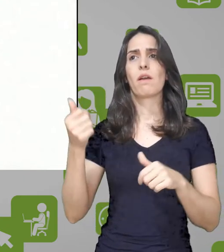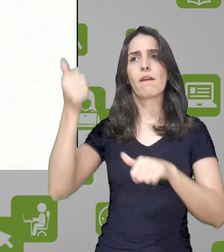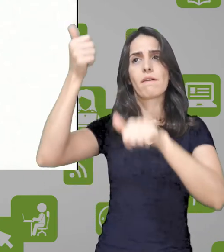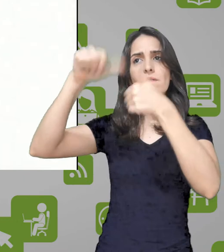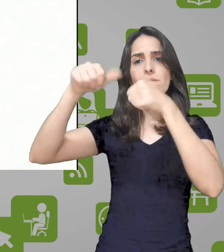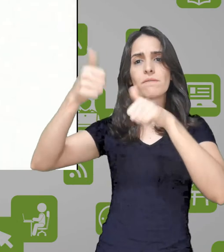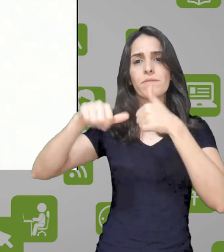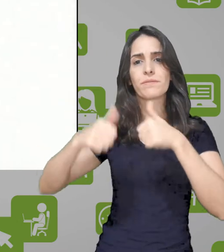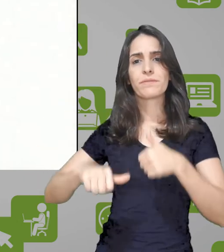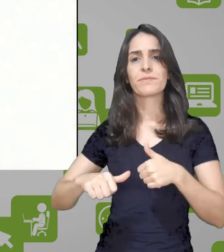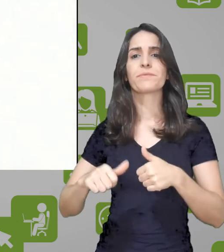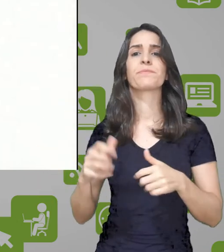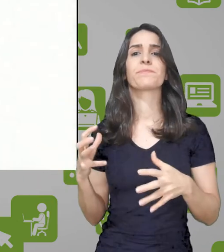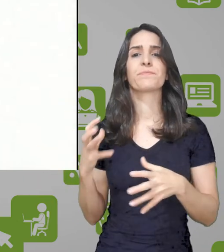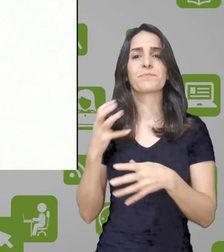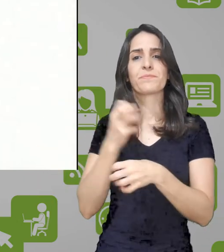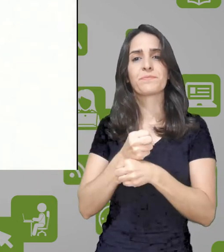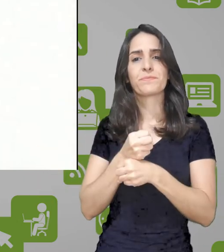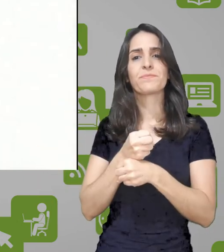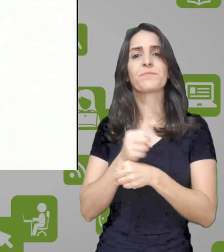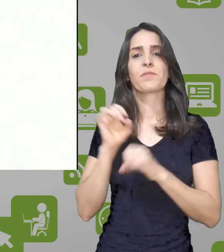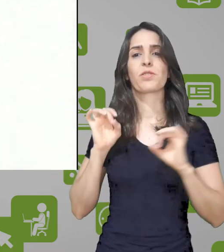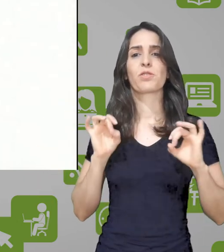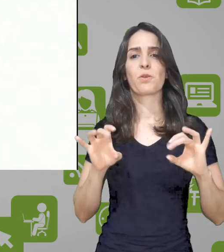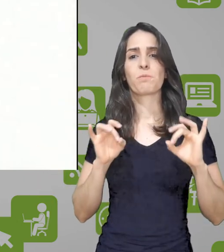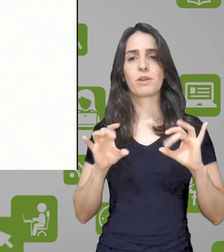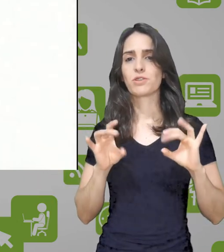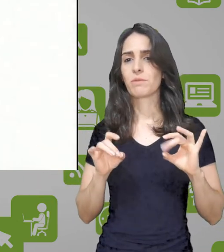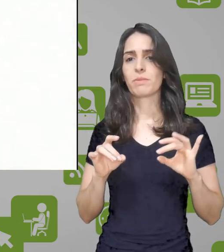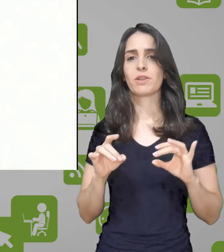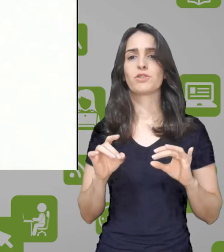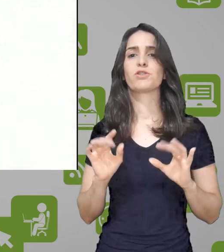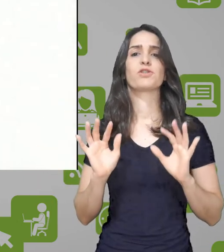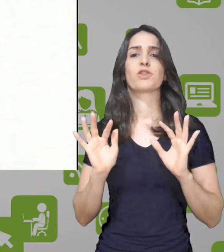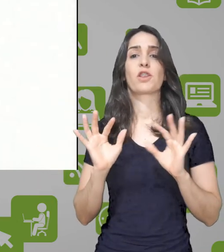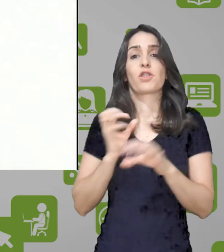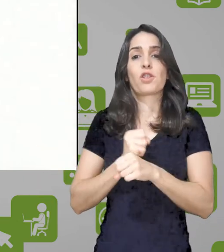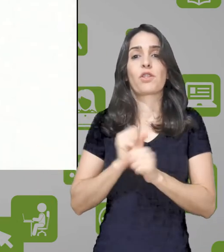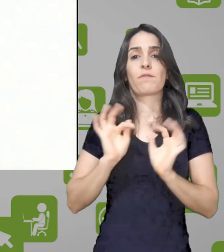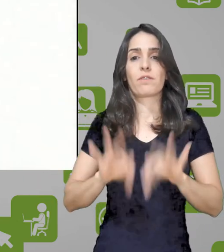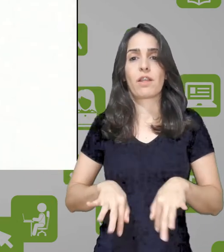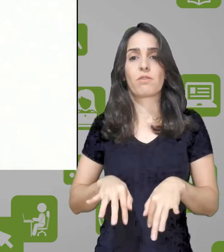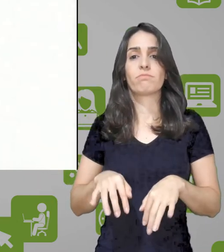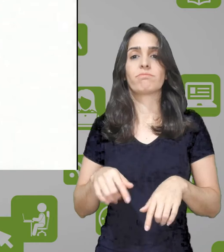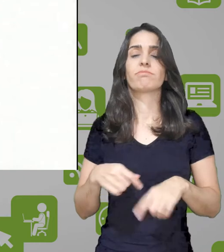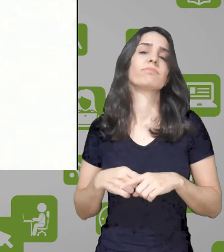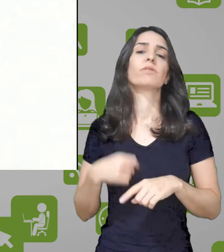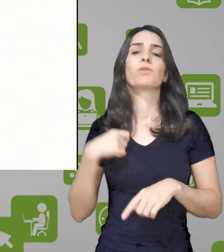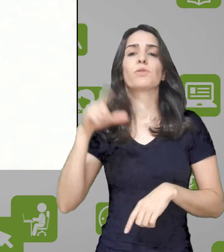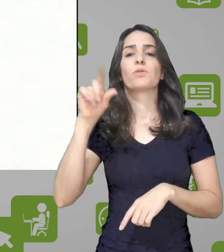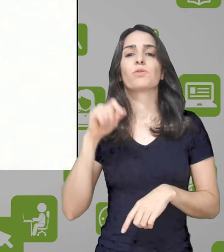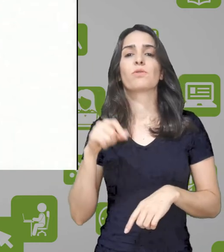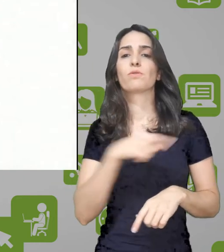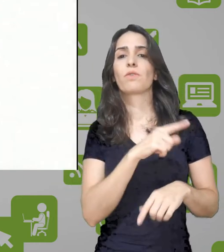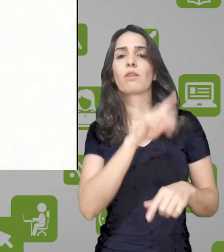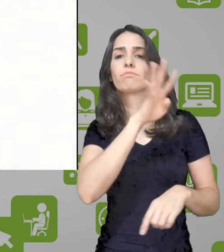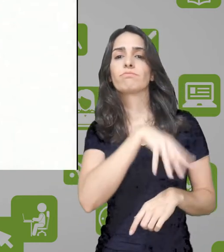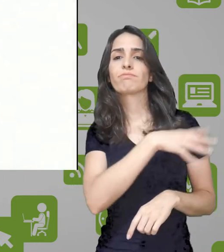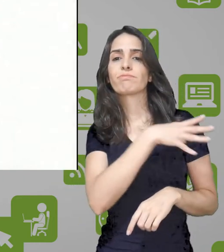todas e o sistema vai calcular automaticamente a nota final desse aluno, que vai automaticamente para o livro de